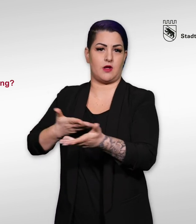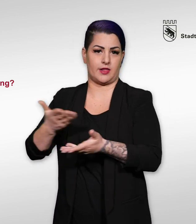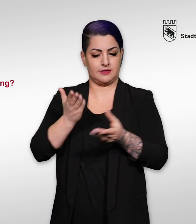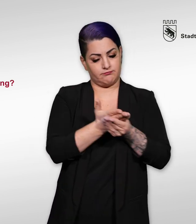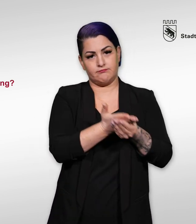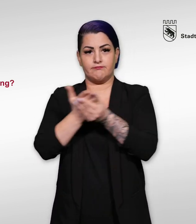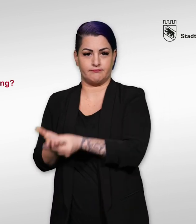müssen.